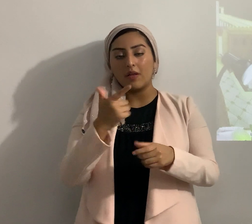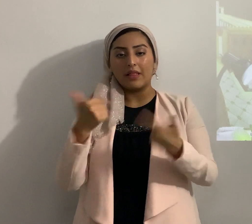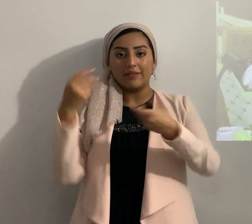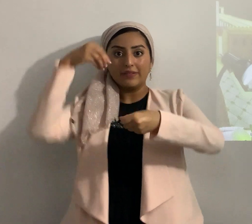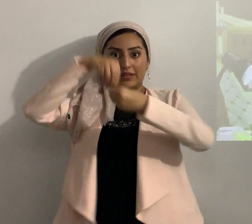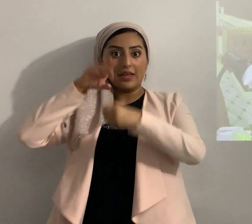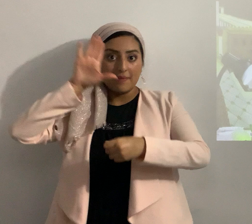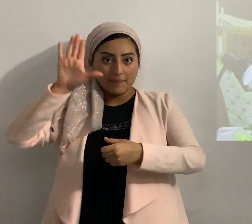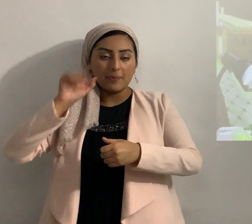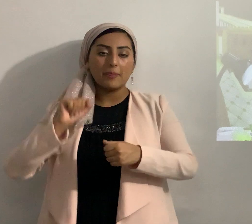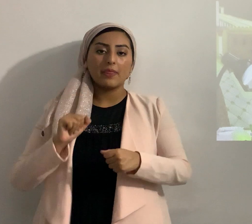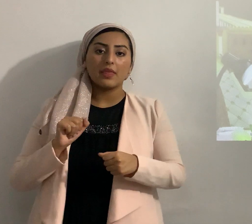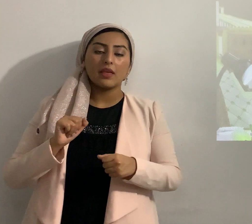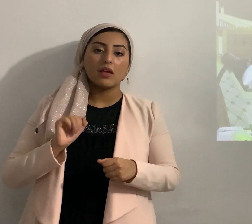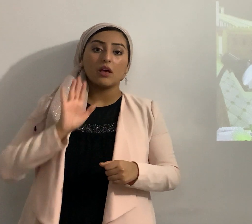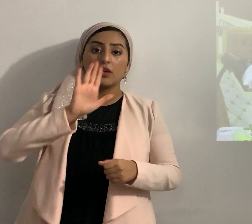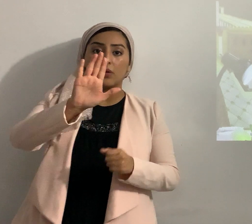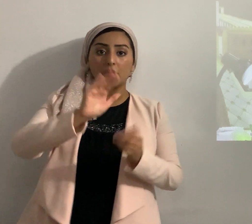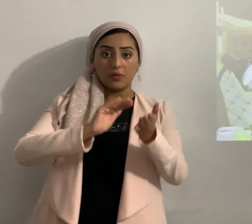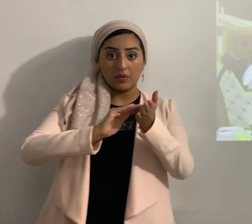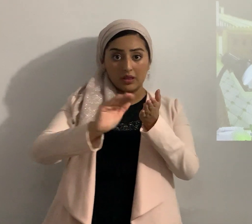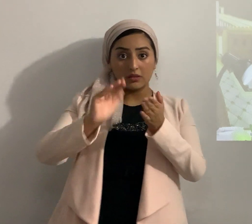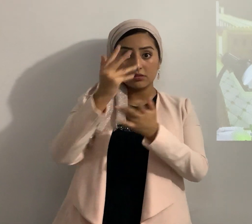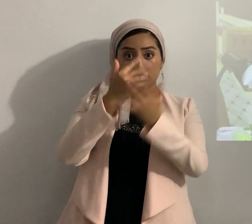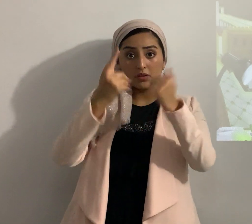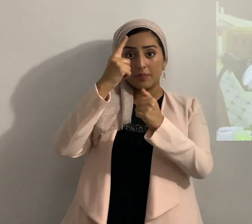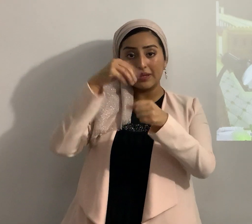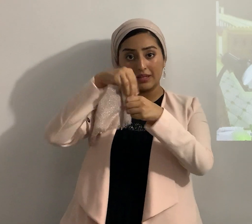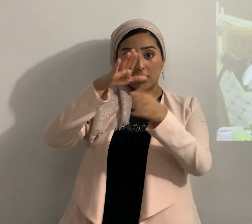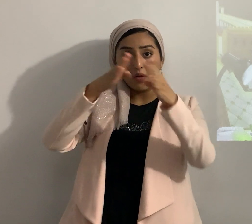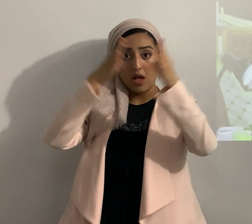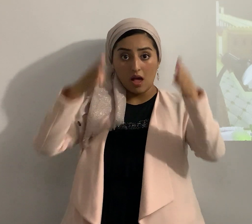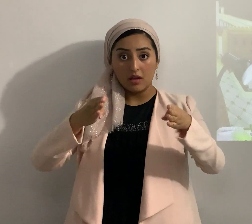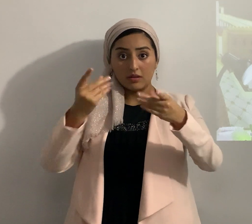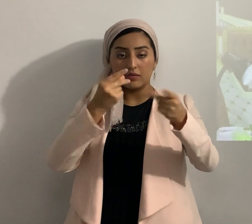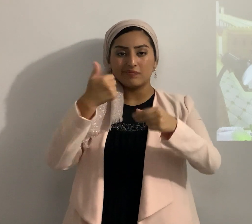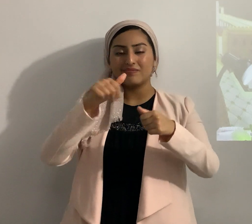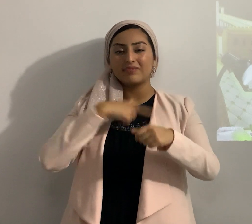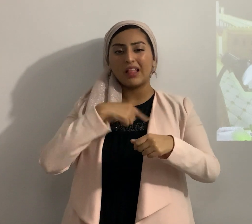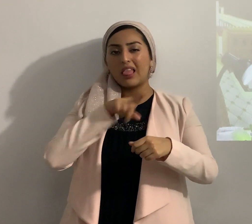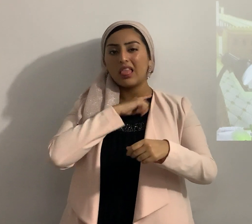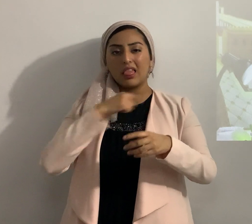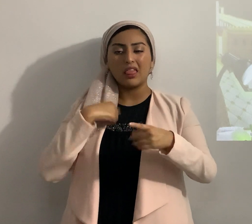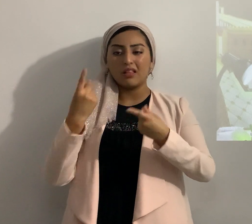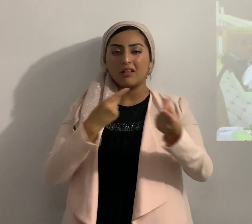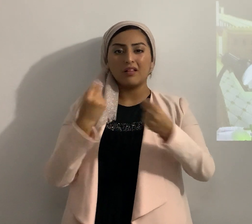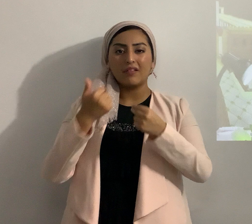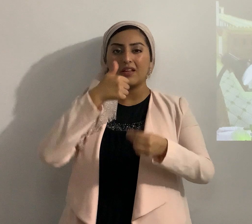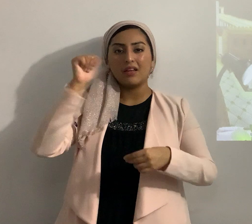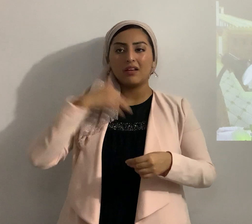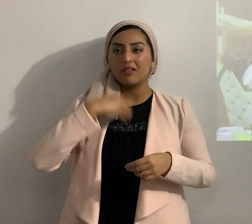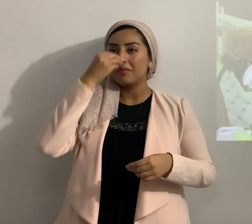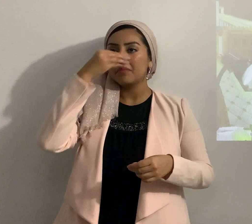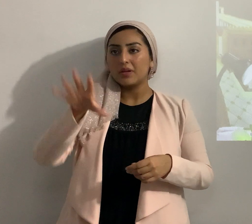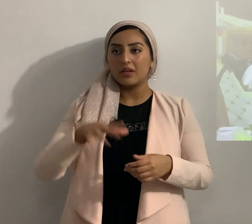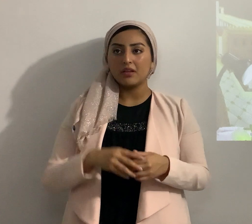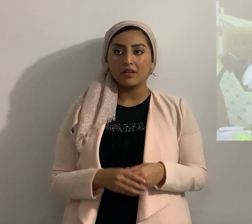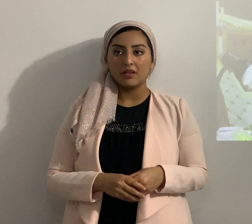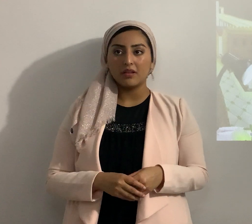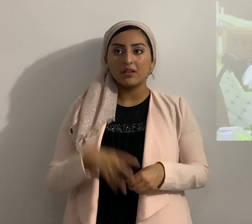él ¿tú permitirías que alguien en tu casa hiciera lo que se le pegara la gana? que alguien en tu casa